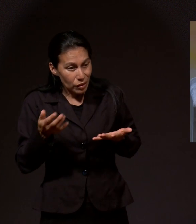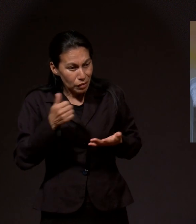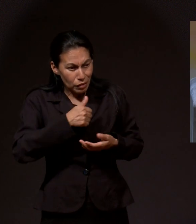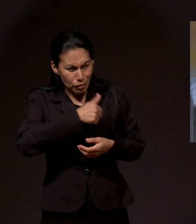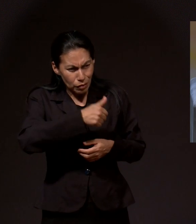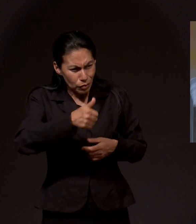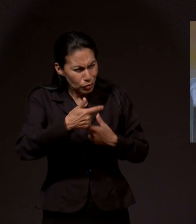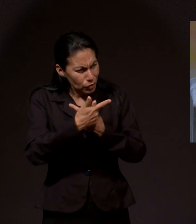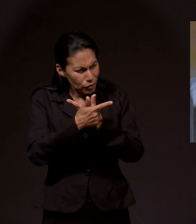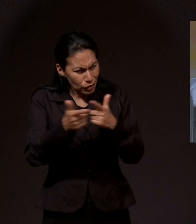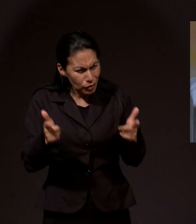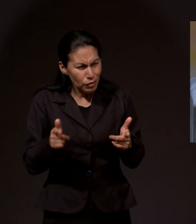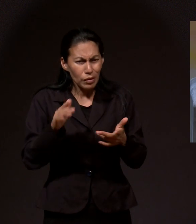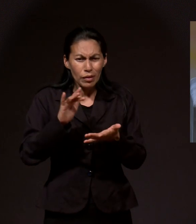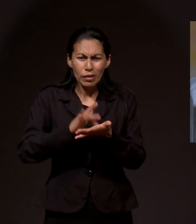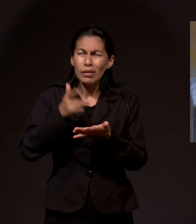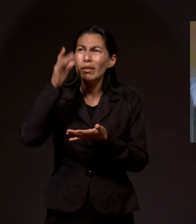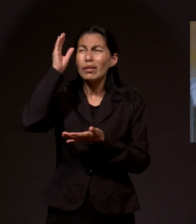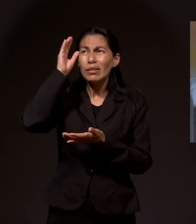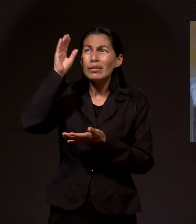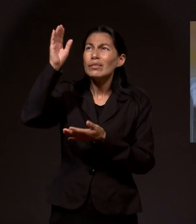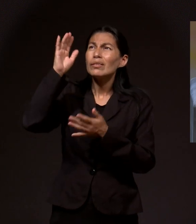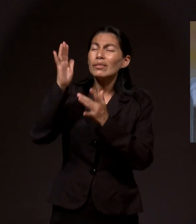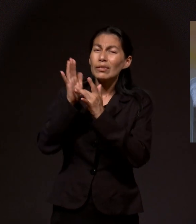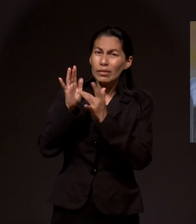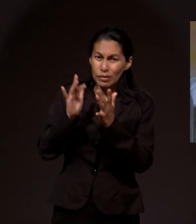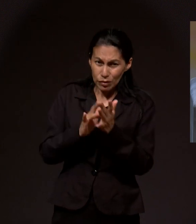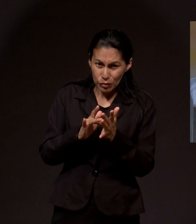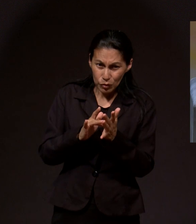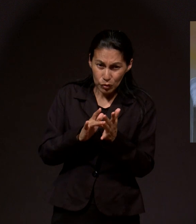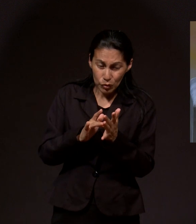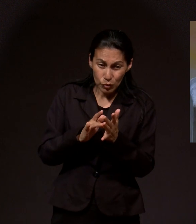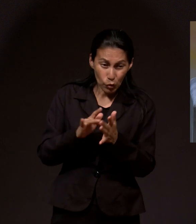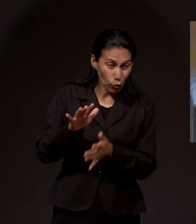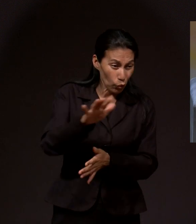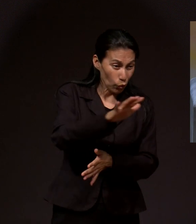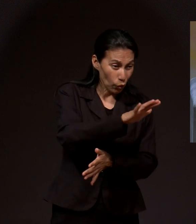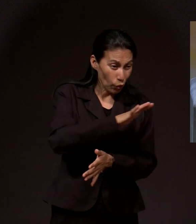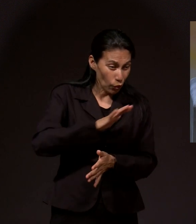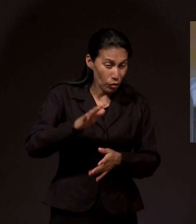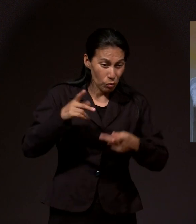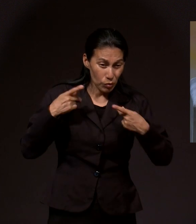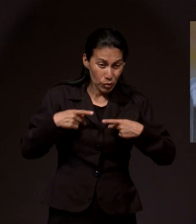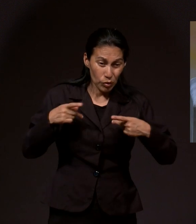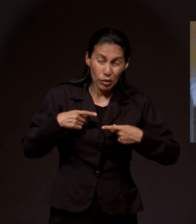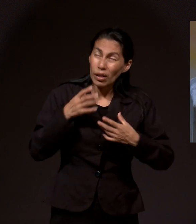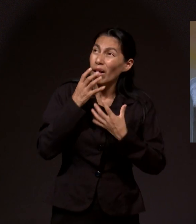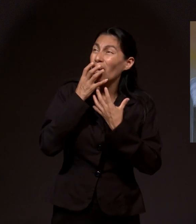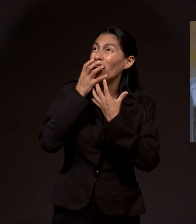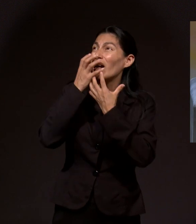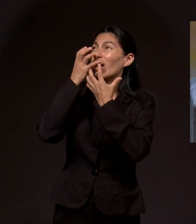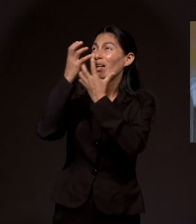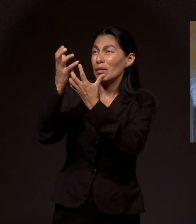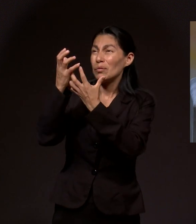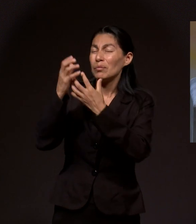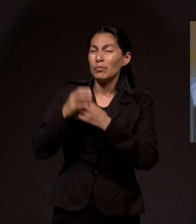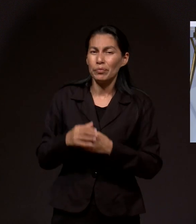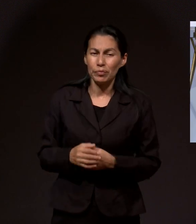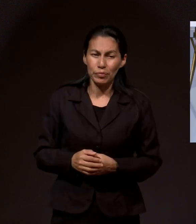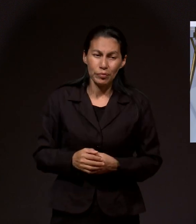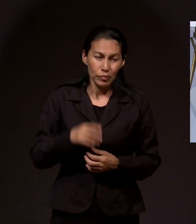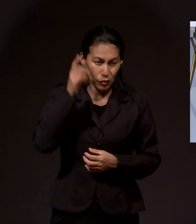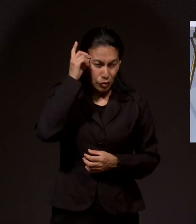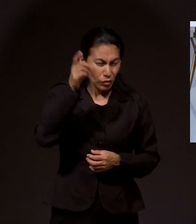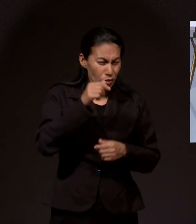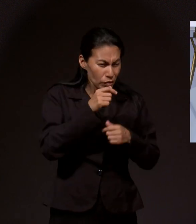Y a través de Cristo Jesús, toda alma que clame a Dios, En cualquier lugar,